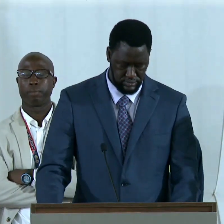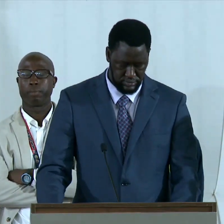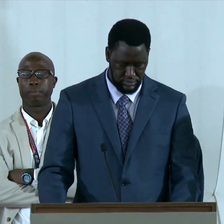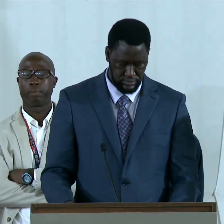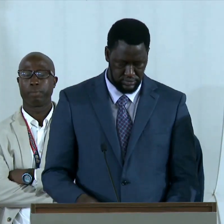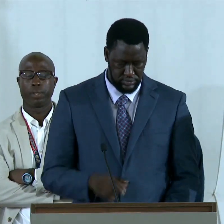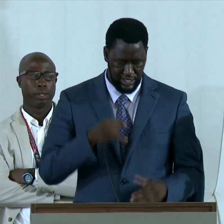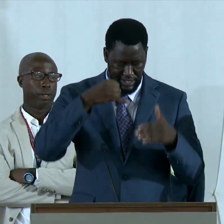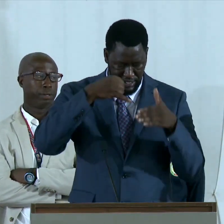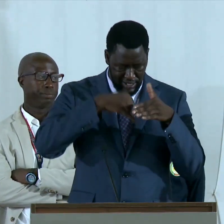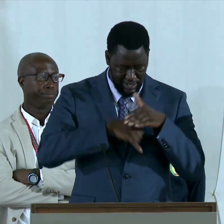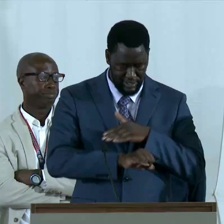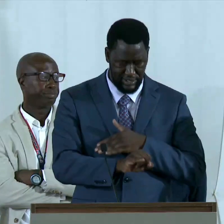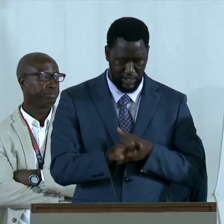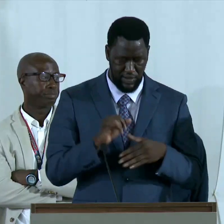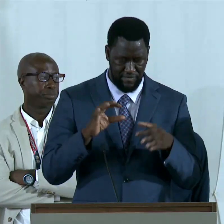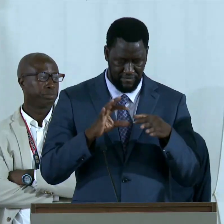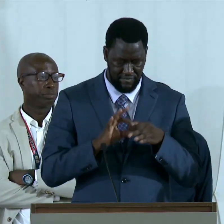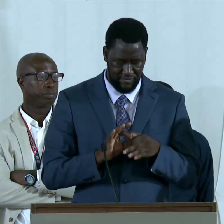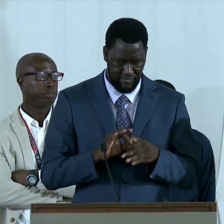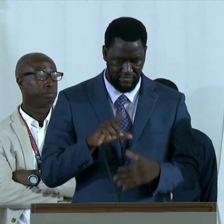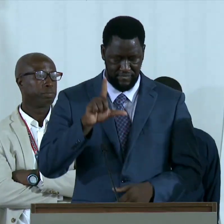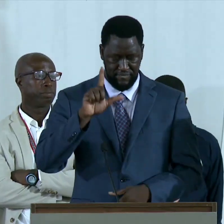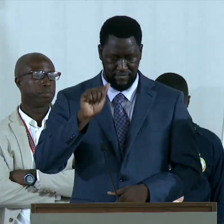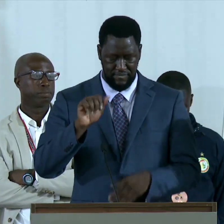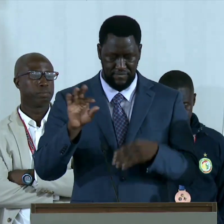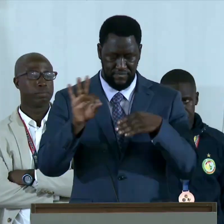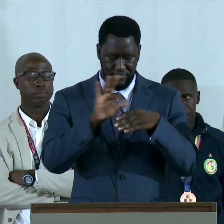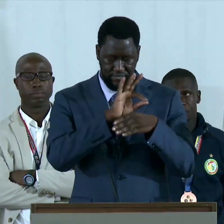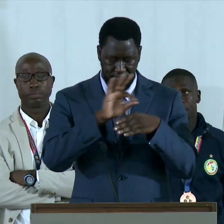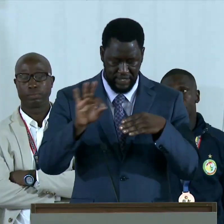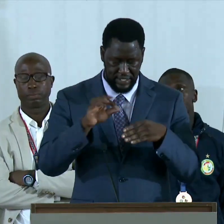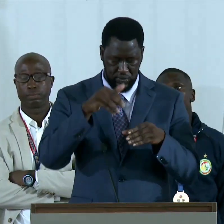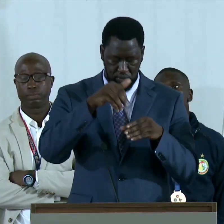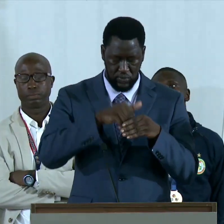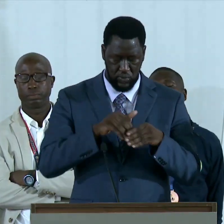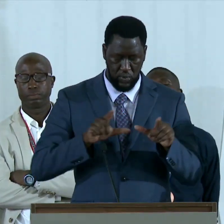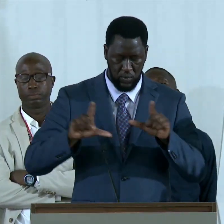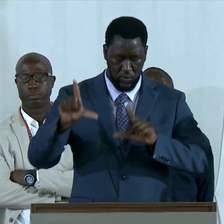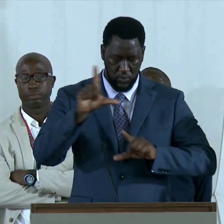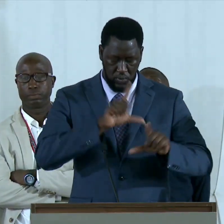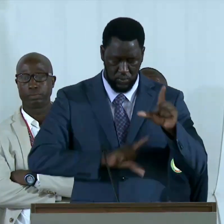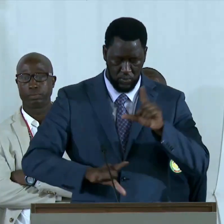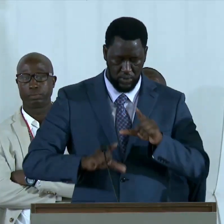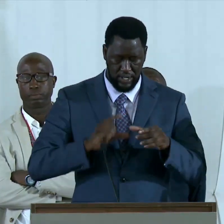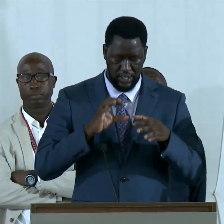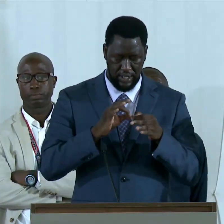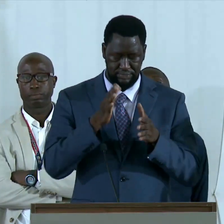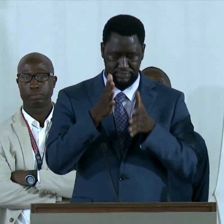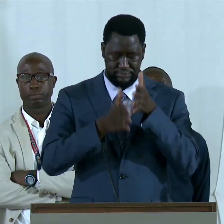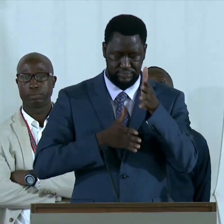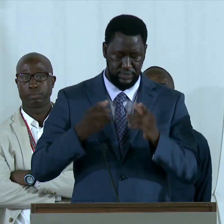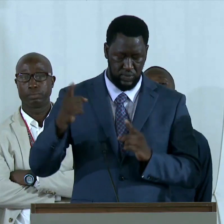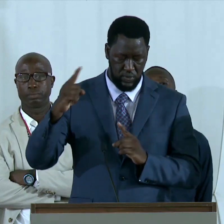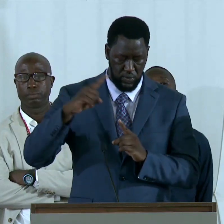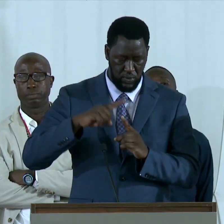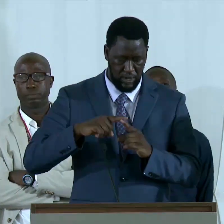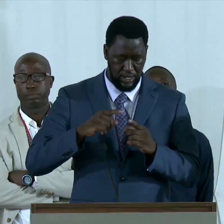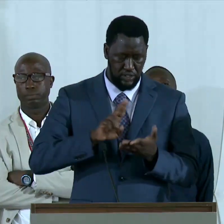L'intégration de la formation en langue des signes à l'université,